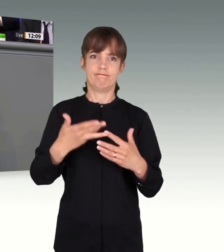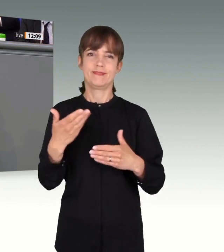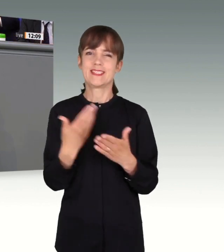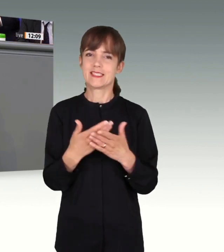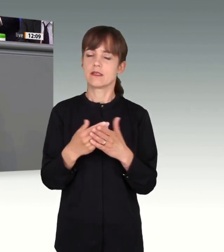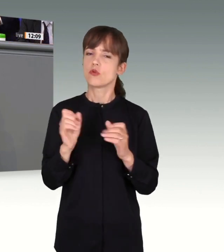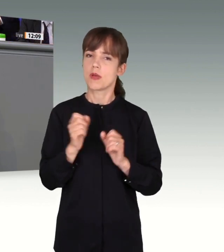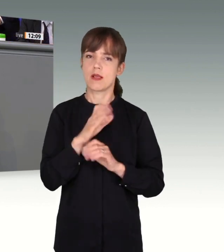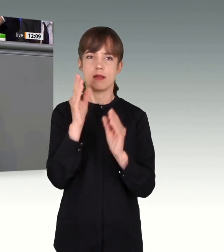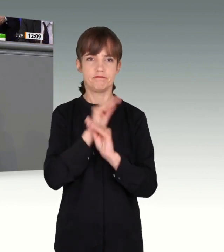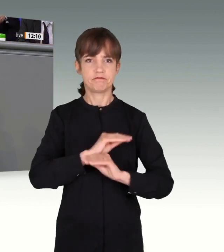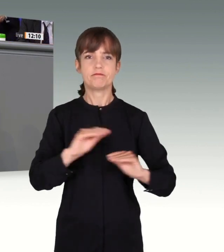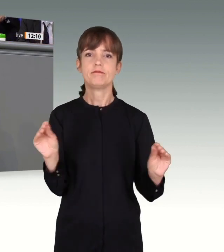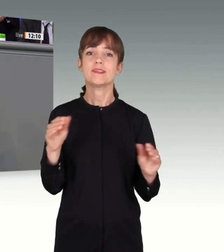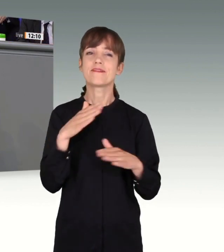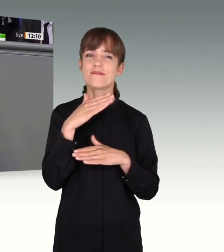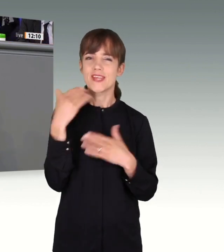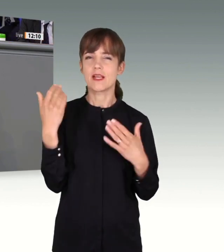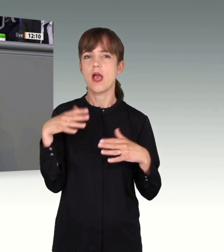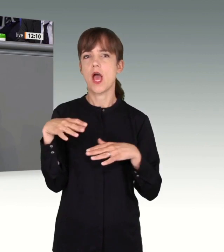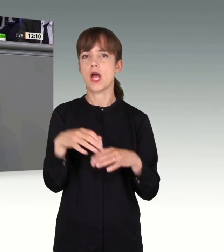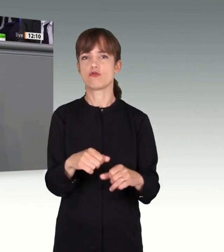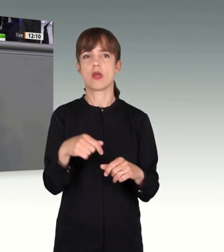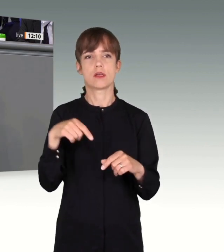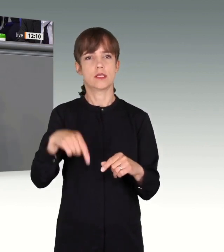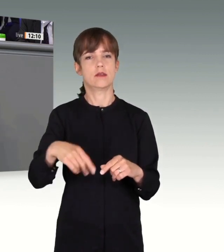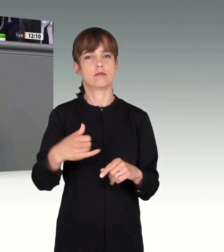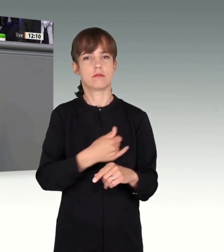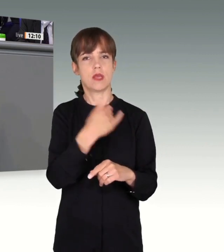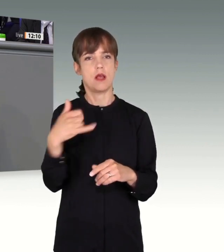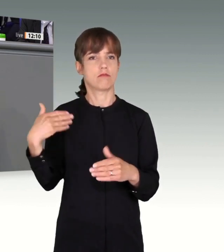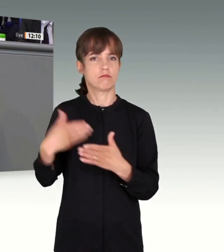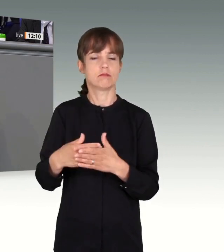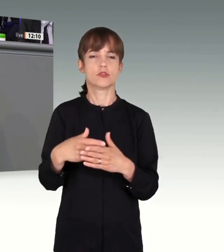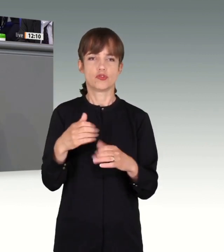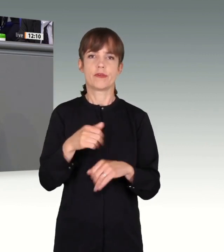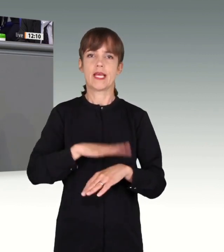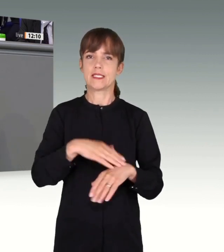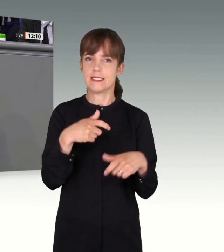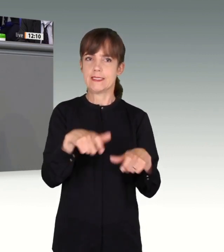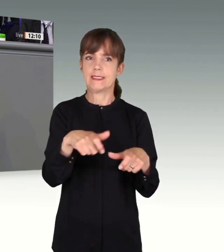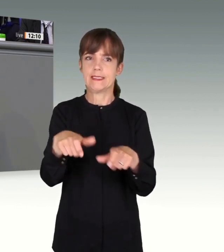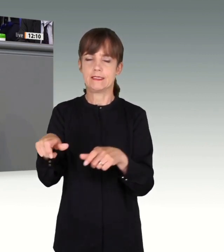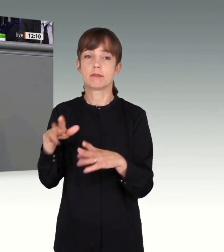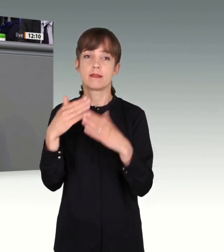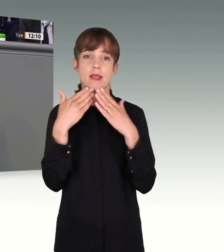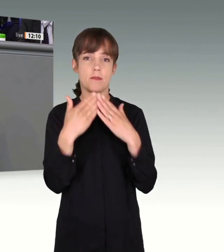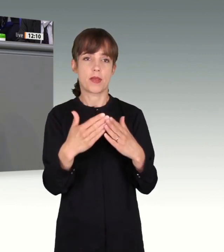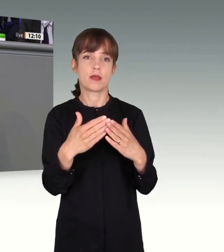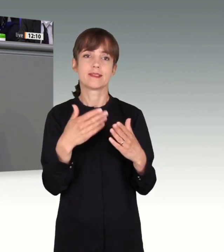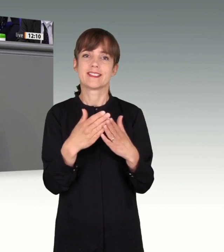übernehmen und Korrekturen einzuleiten. Bei uns werden die Dinge eben nicht unter den Teppich gekehrt, sondern transparent und nachprüfbar